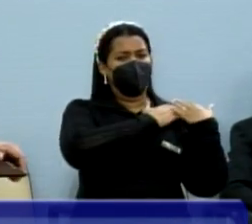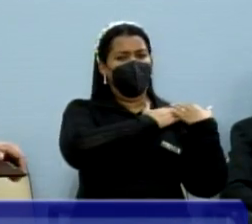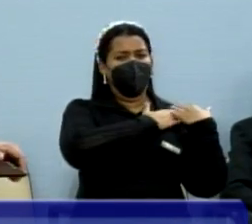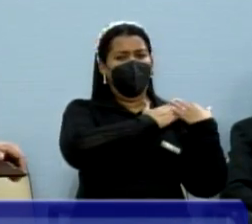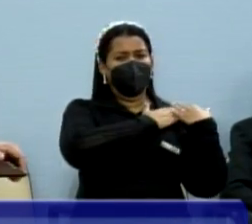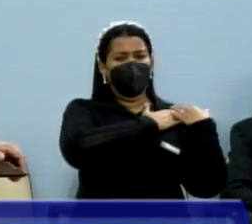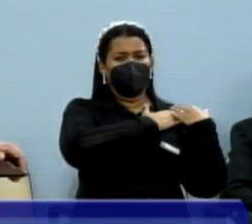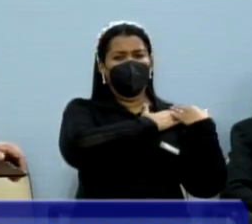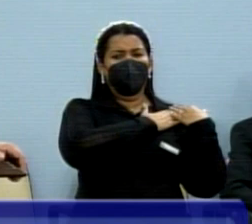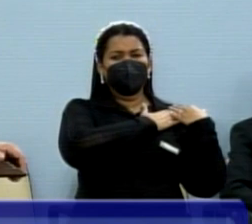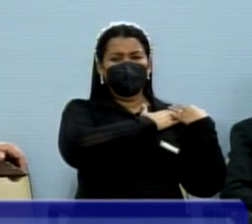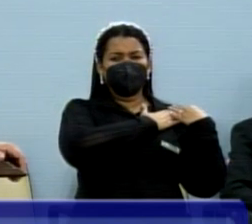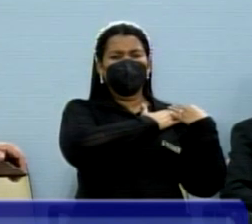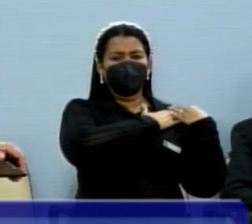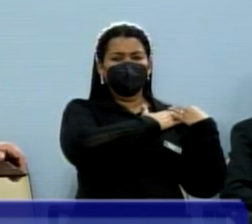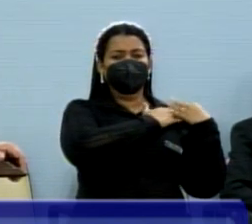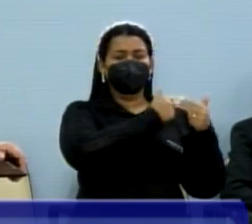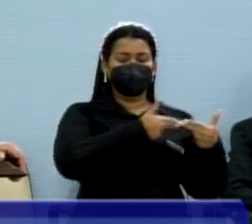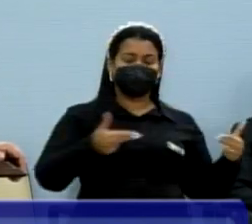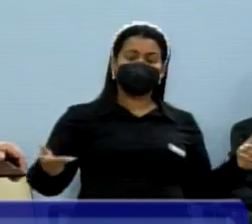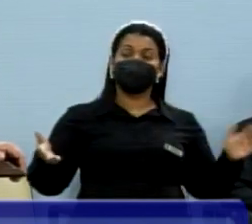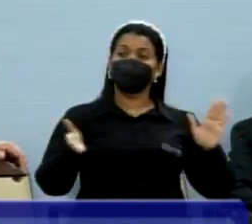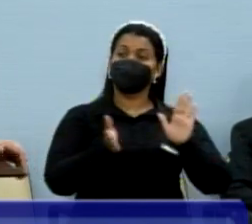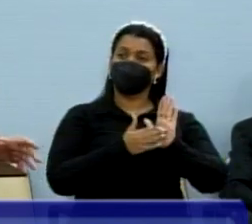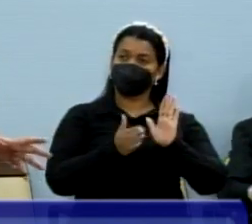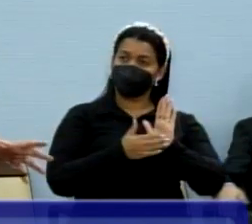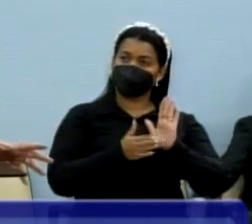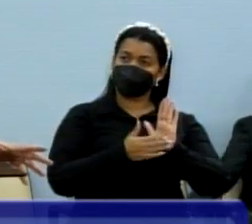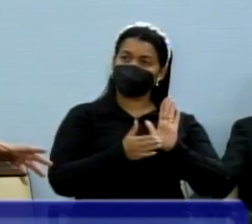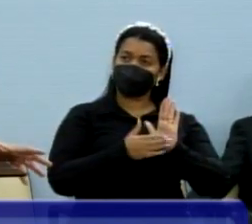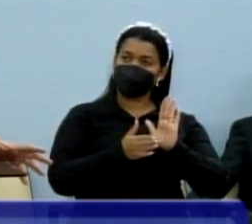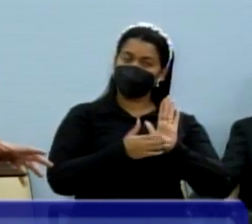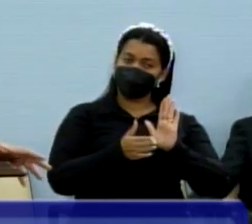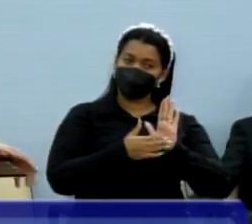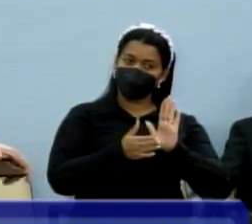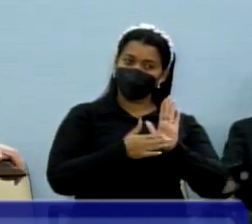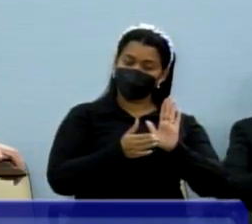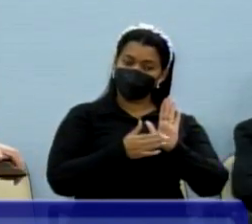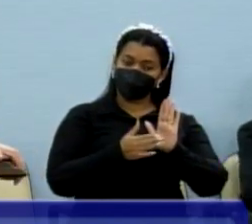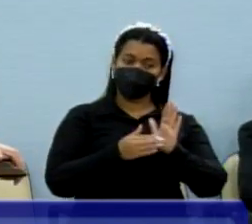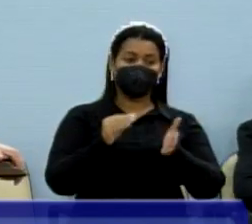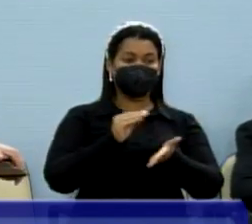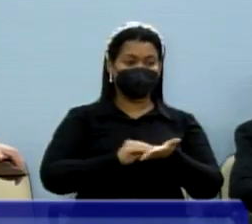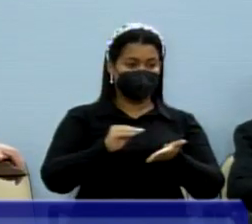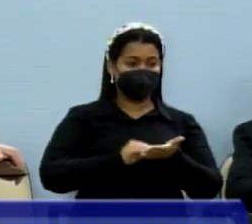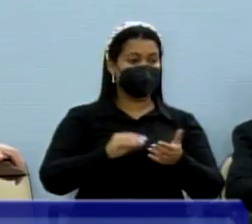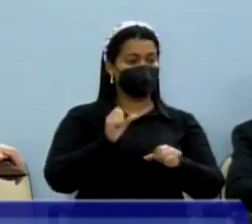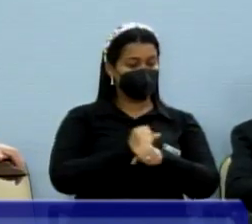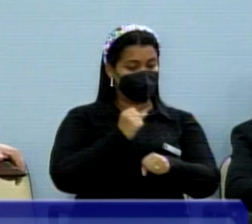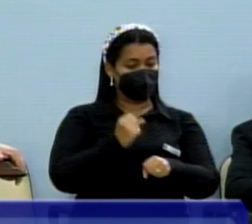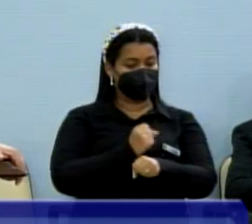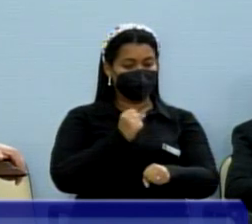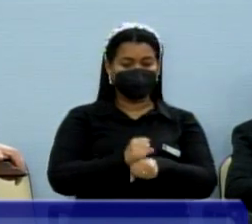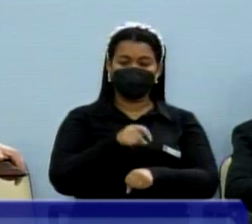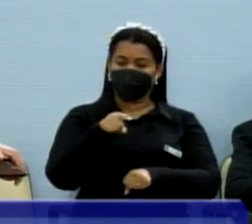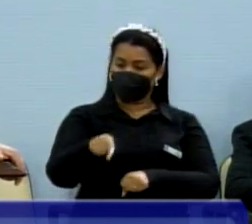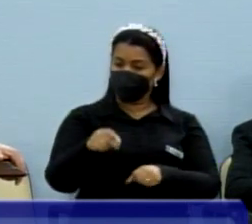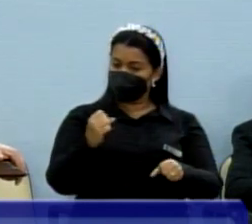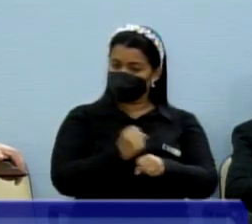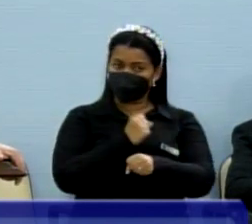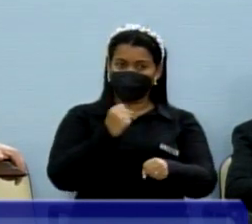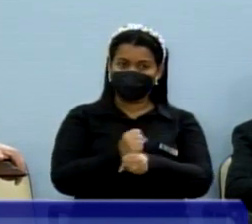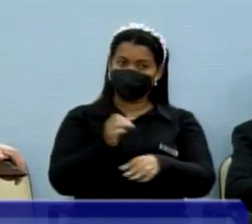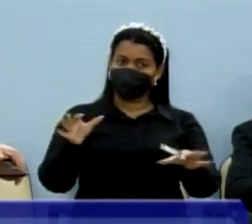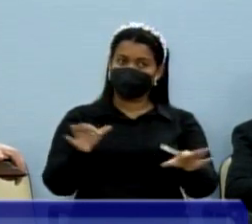daquilo que foi me proposto, de não arredar o pé da Secretaria de Obra, enquanto essa obra não